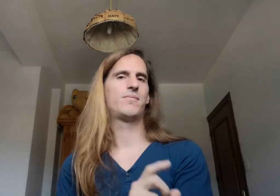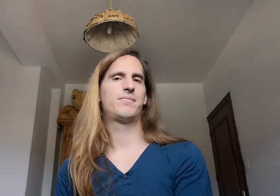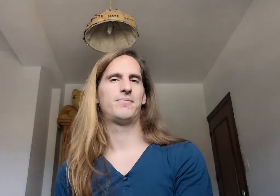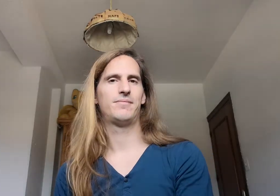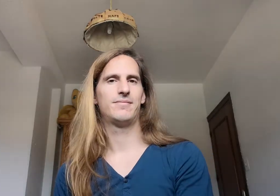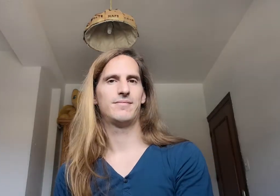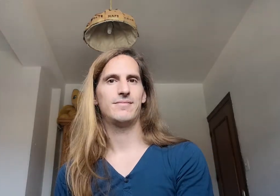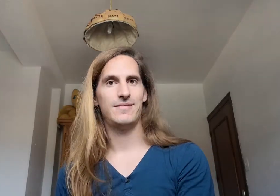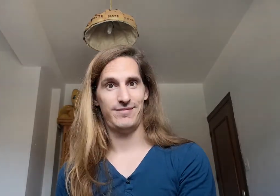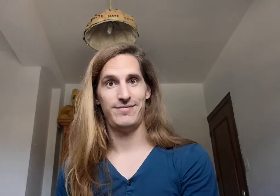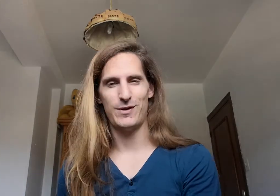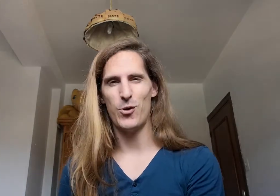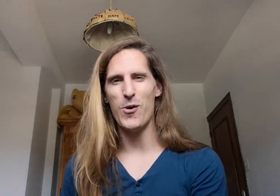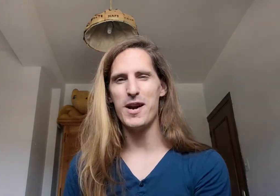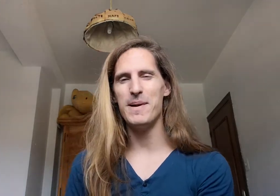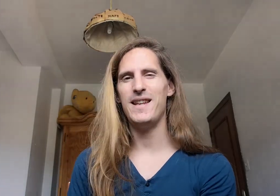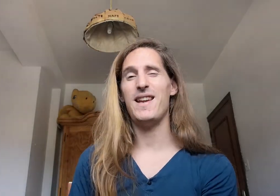Lo vuelvo a repetir